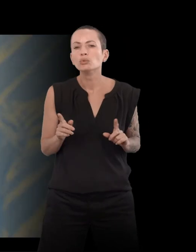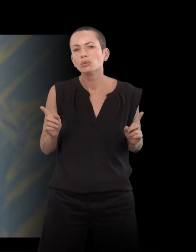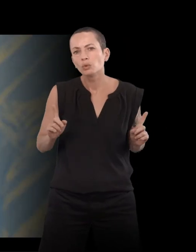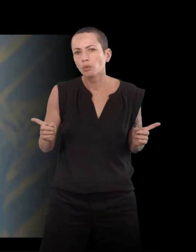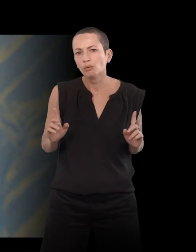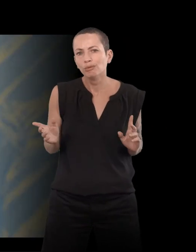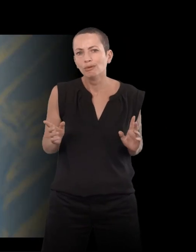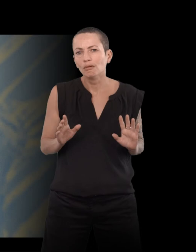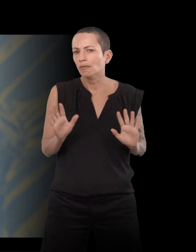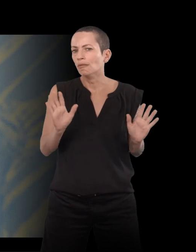ça ne passe pas.